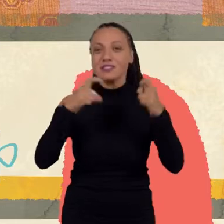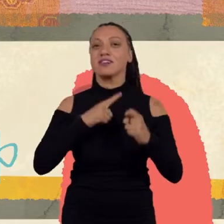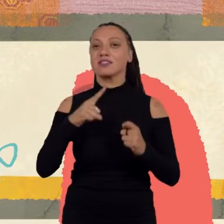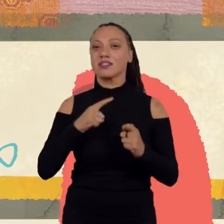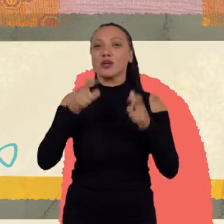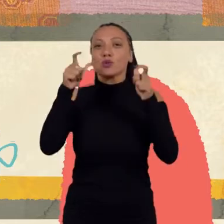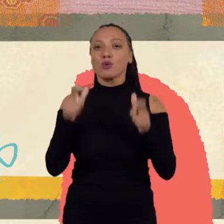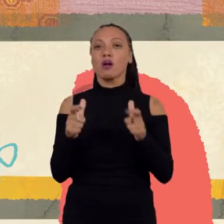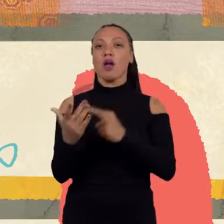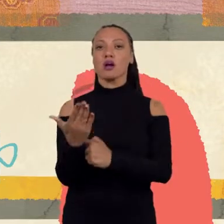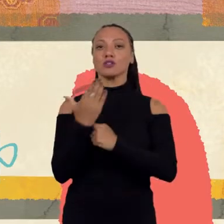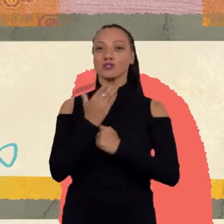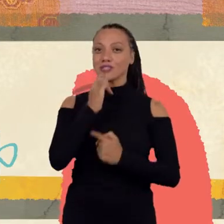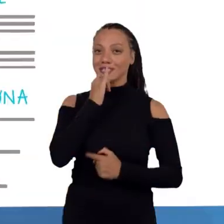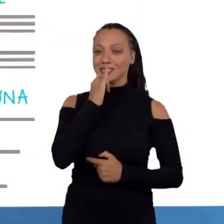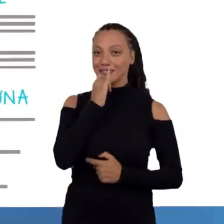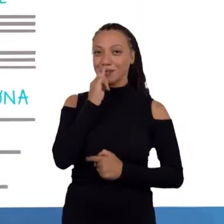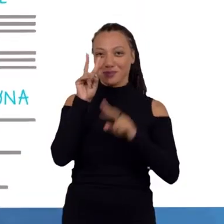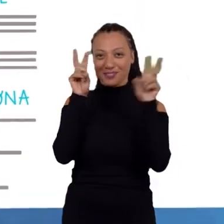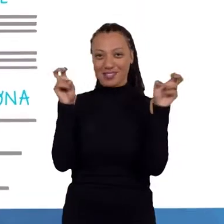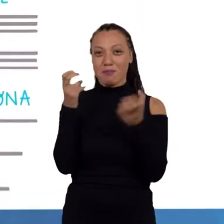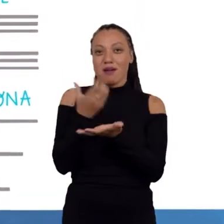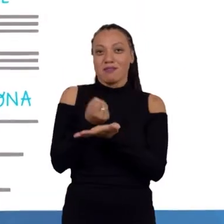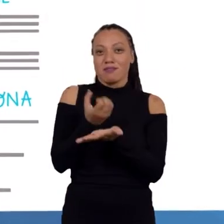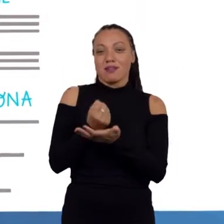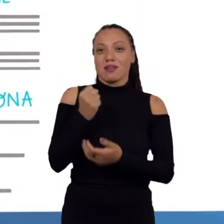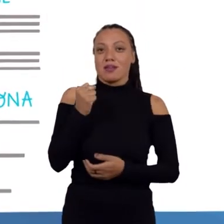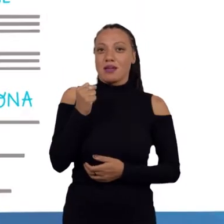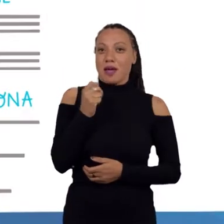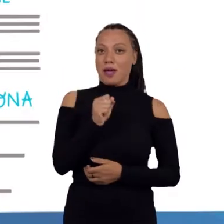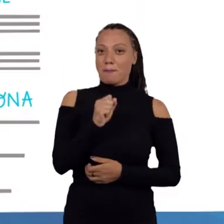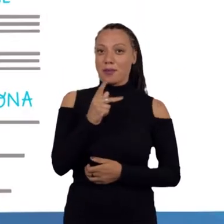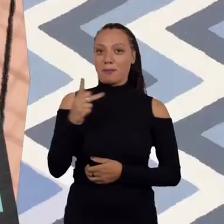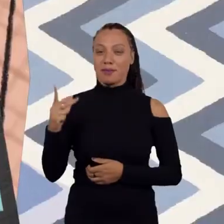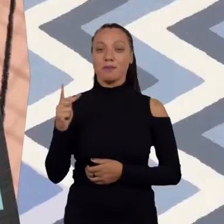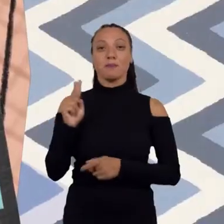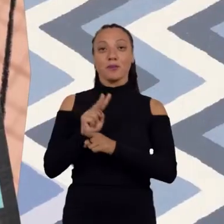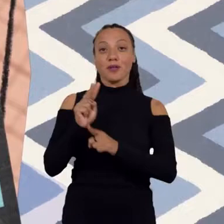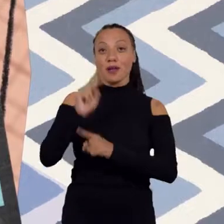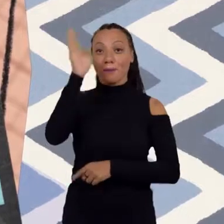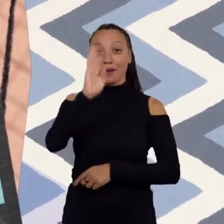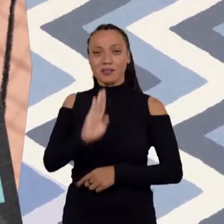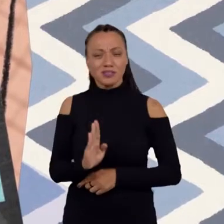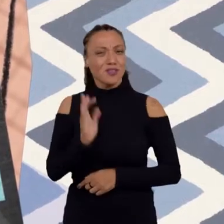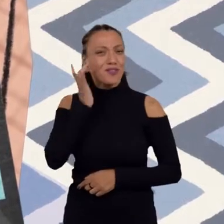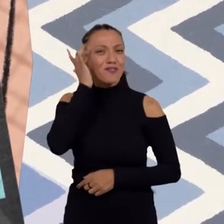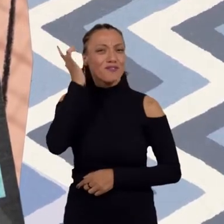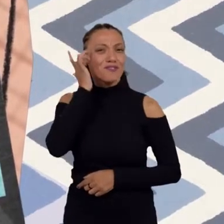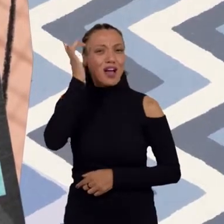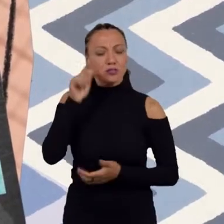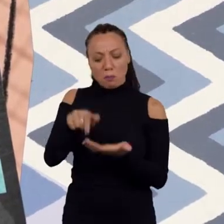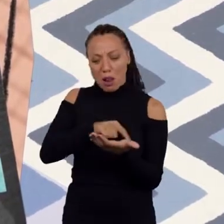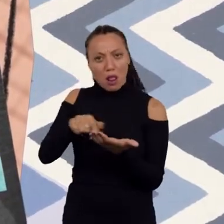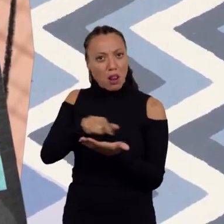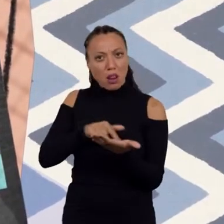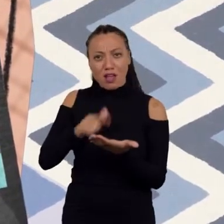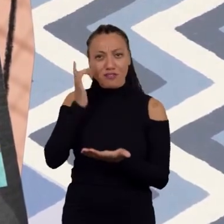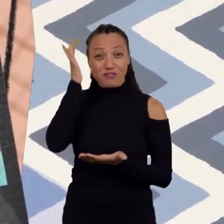Um deles é o Proteja Brasil. Um aplicativo que você pode baixar no celular e é muito fácil de acessar. Em qualquer cidade, por GPS, ele vai